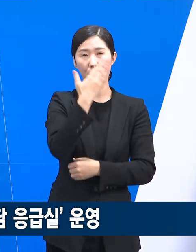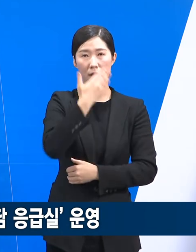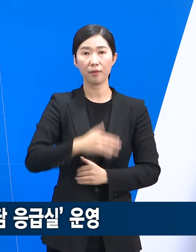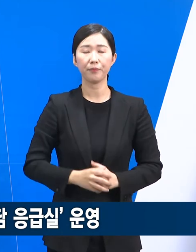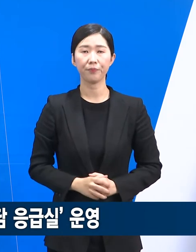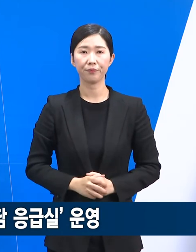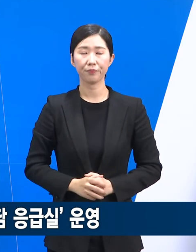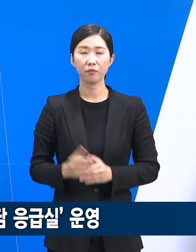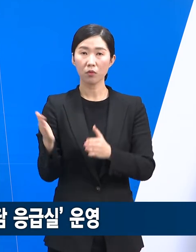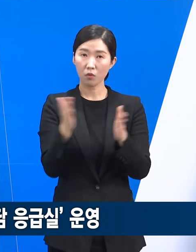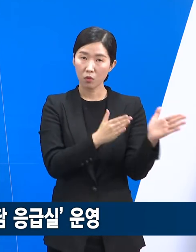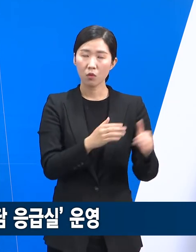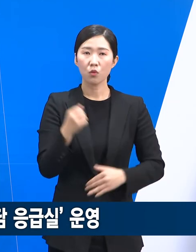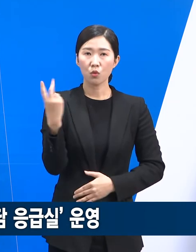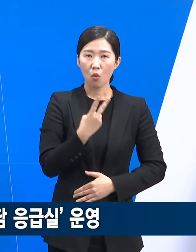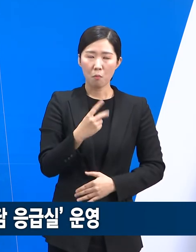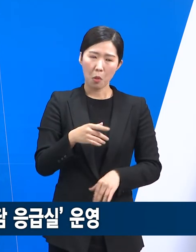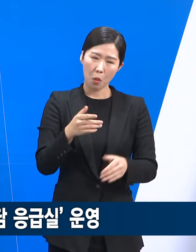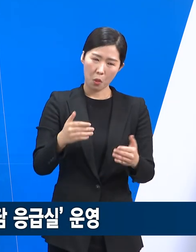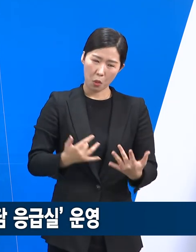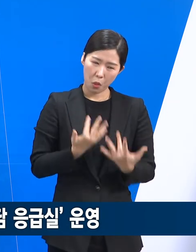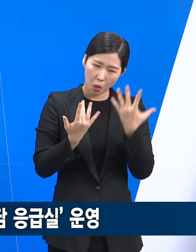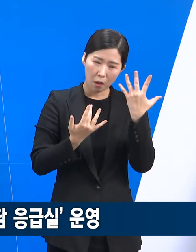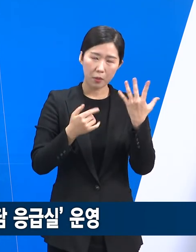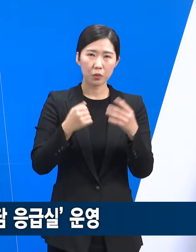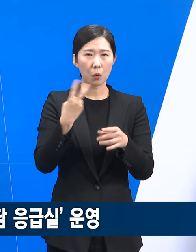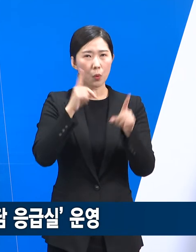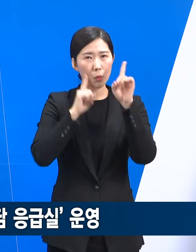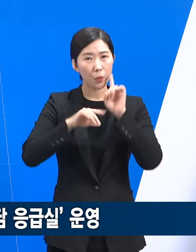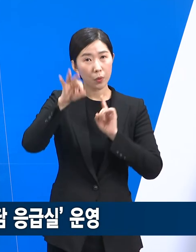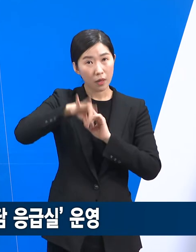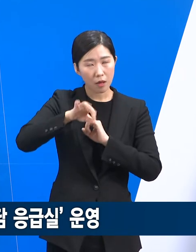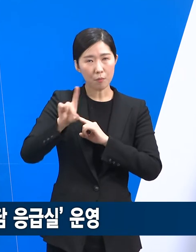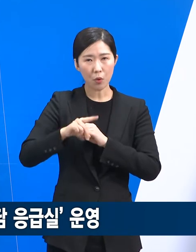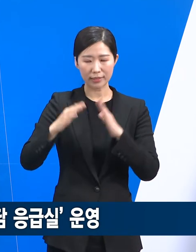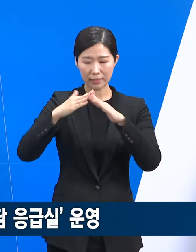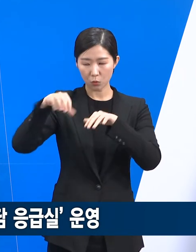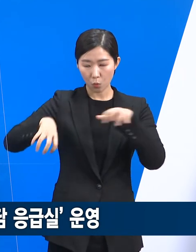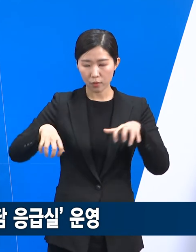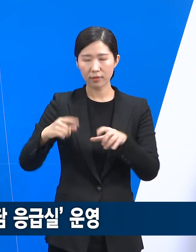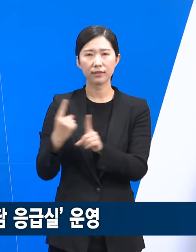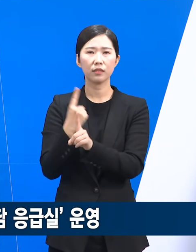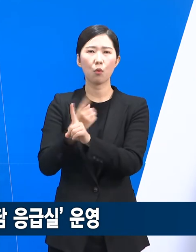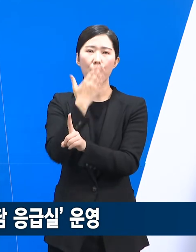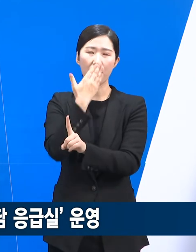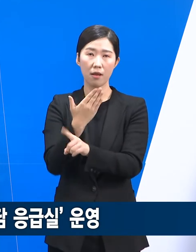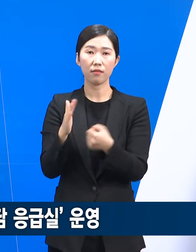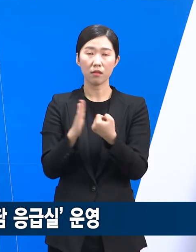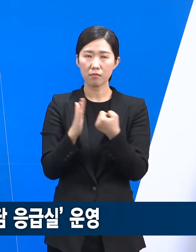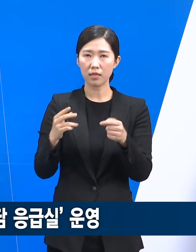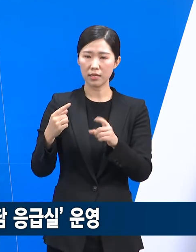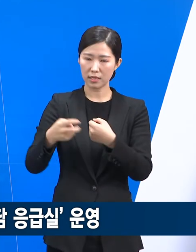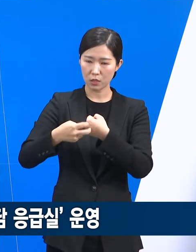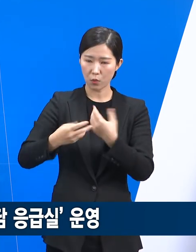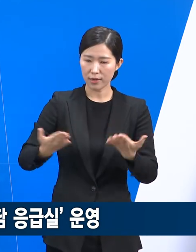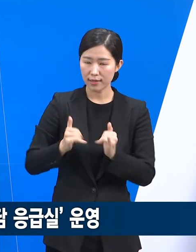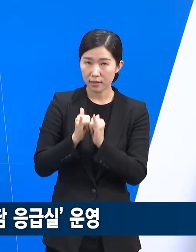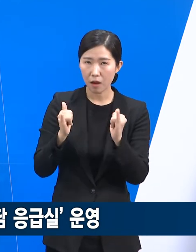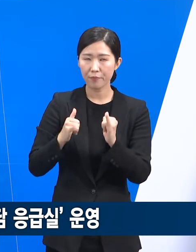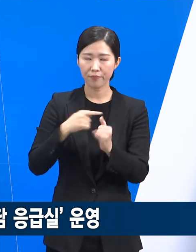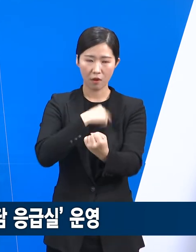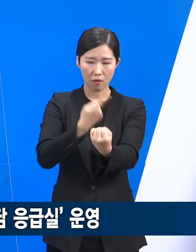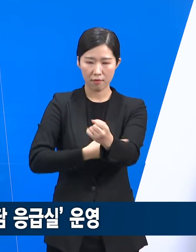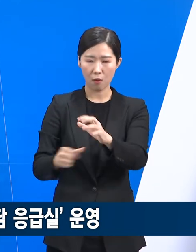또한 가벼운 외상이나 화상 등은 외래진료센터 등 지역사회에서 치료할 수 있도록 하여 의료역량을 효율적으로 사용할